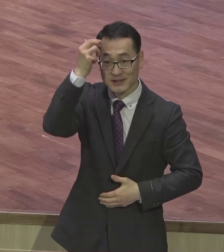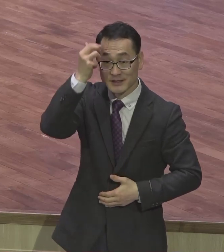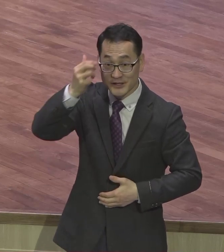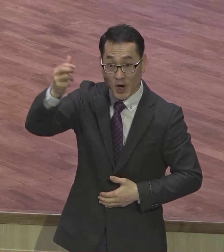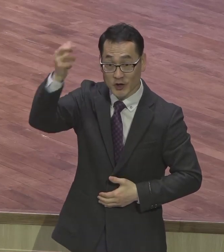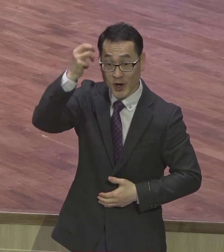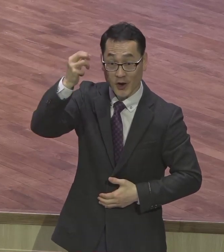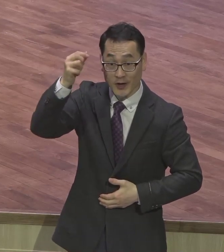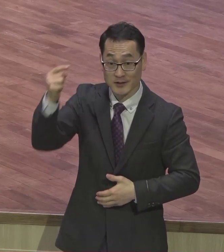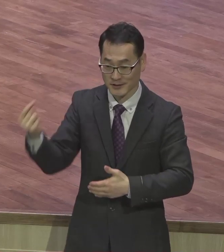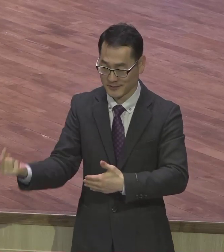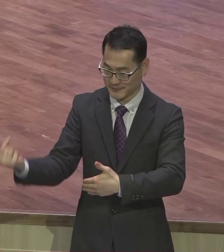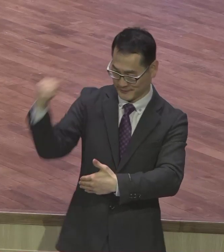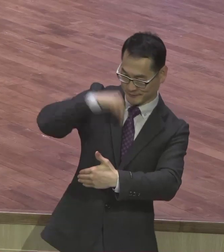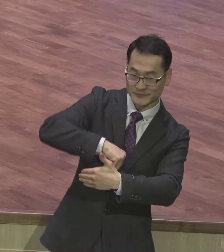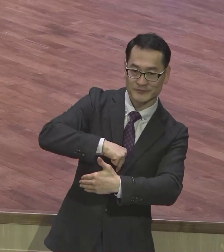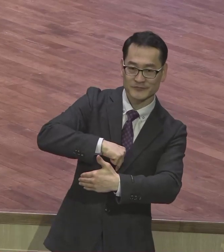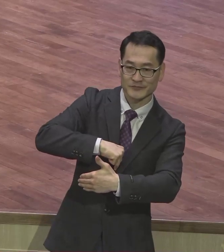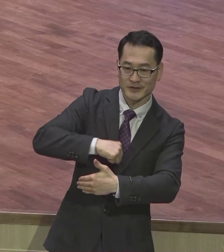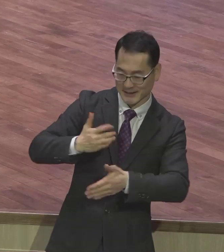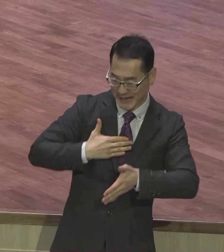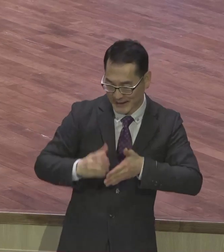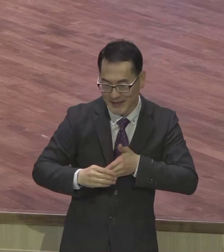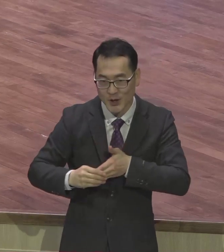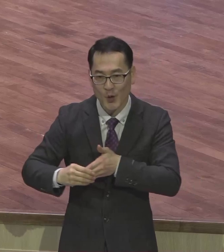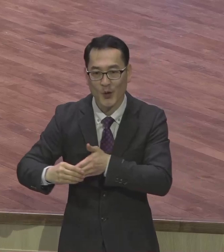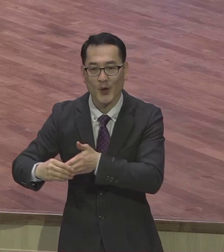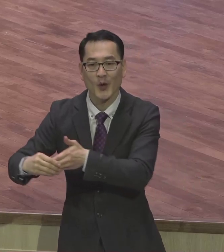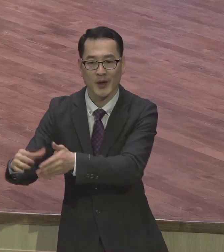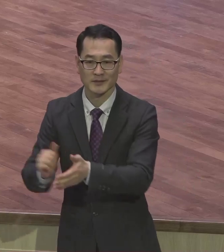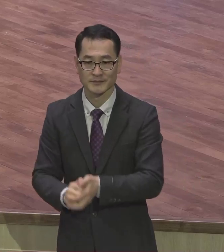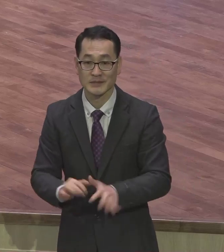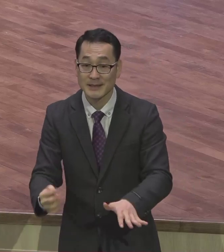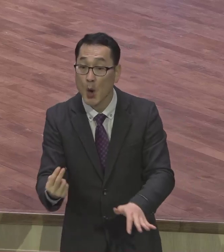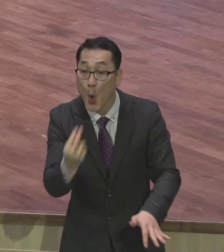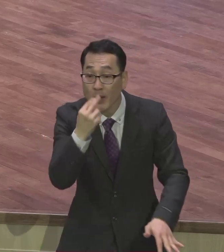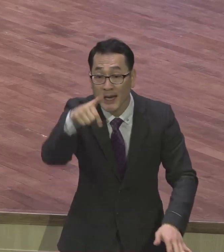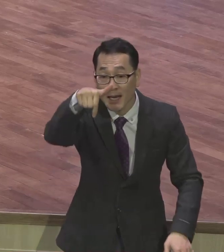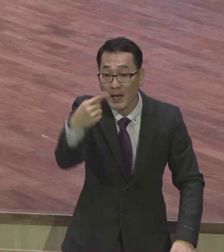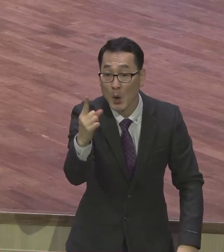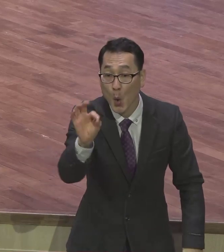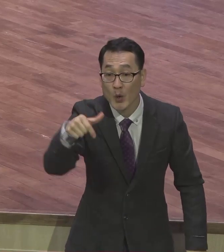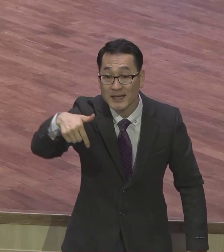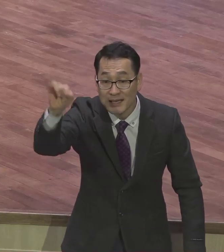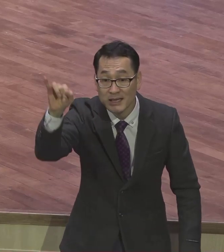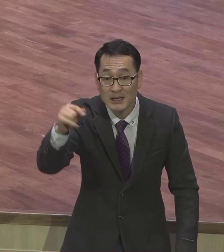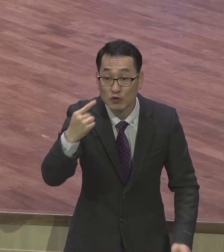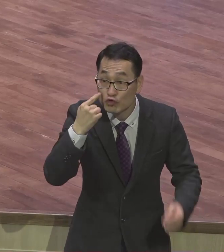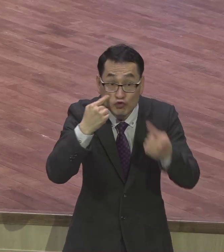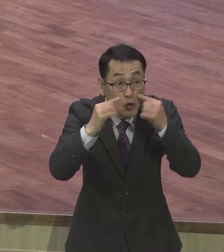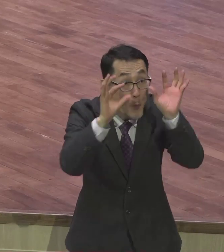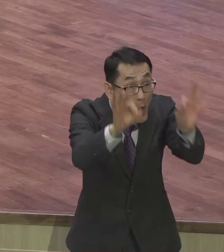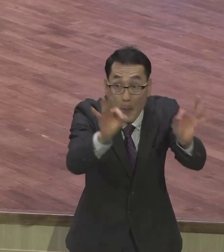들어주셔서 공기 들락날락하잖아요 지금 보입니까 공기 보여요 공기 있는데 안 보이죠 공기를 들려